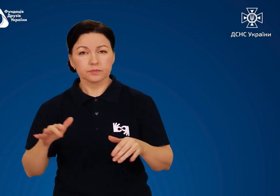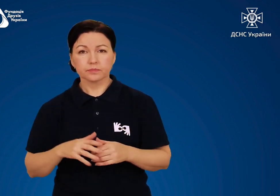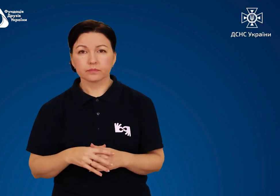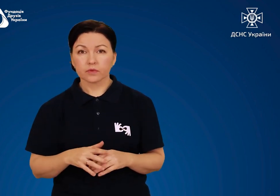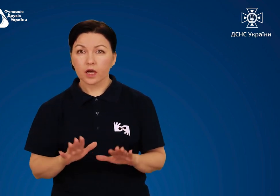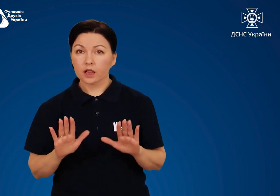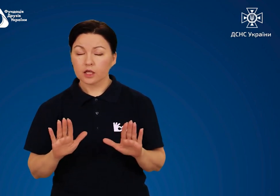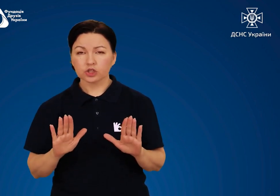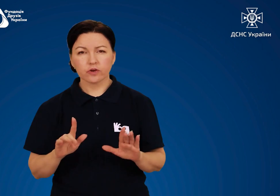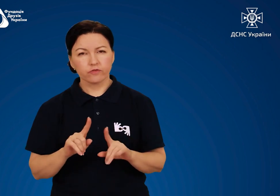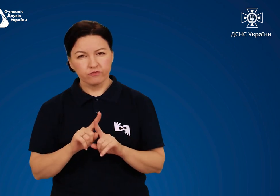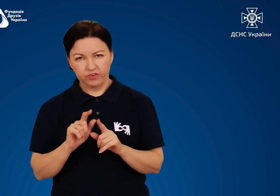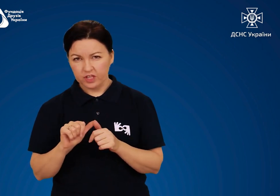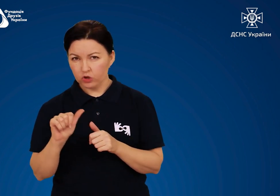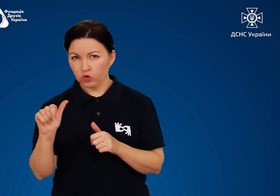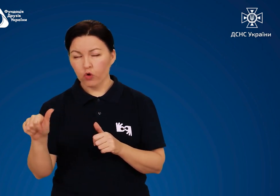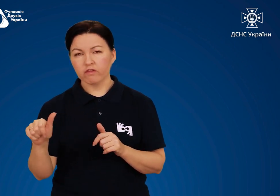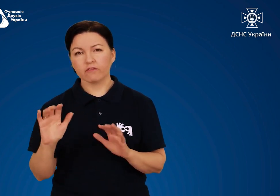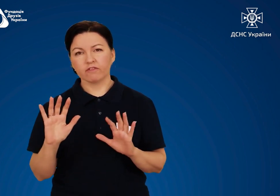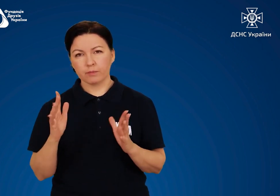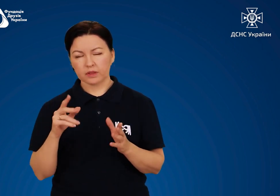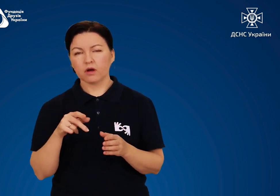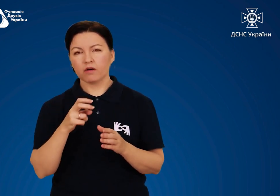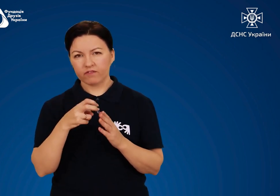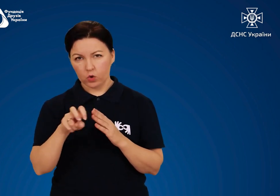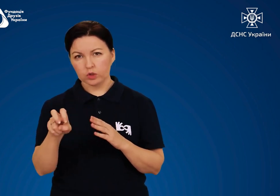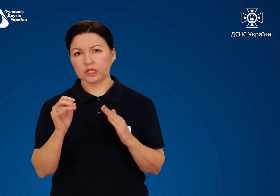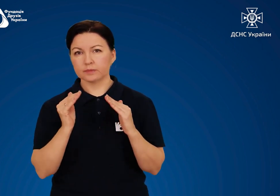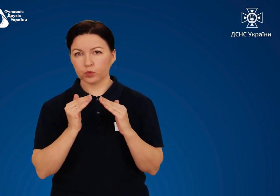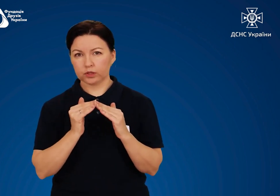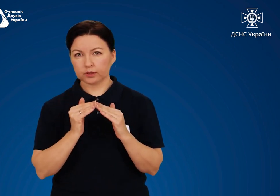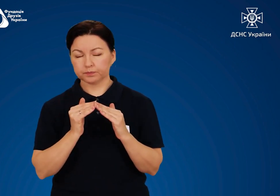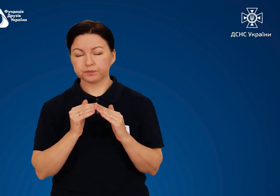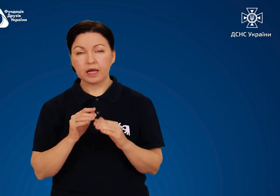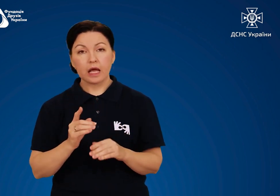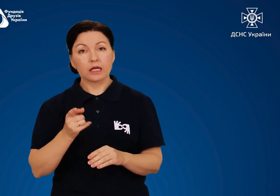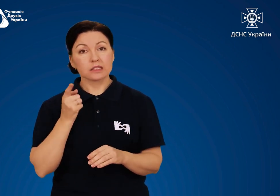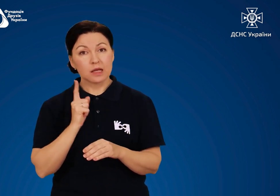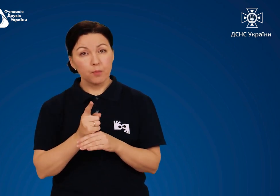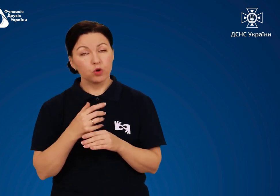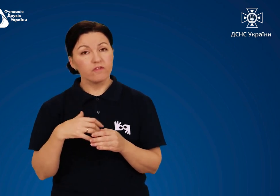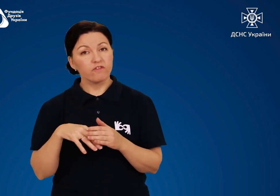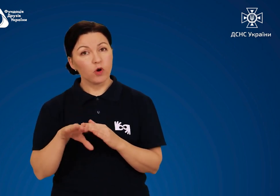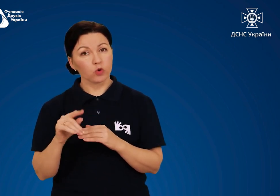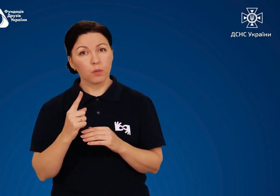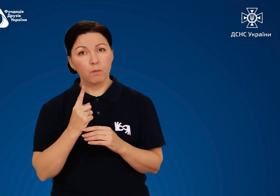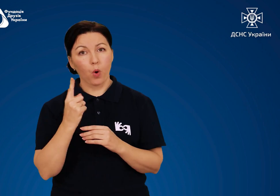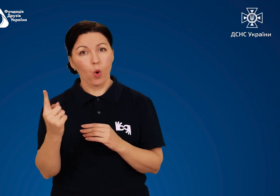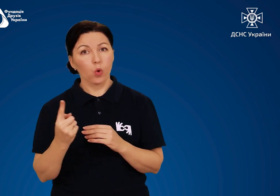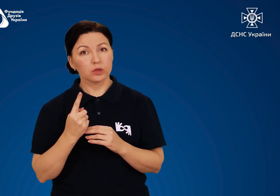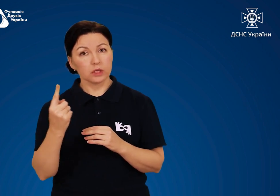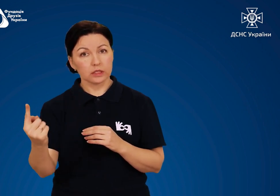Лише у виняткових випадках виходьте з будинків. Забороняється виходити по одинці.